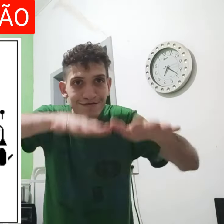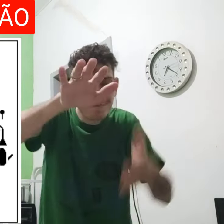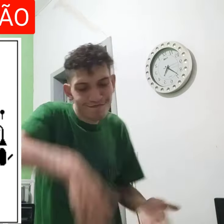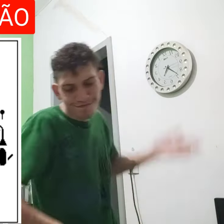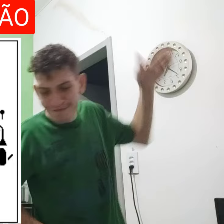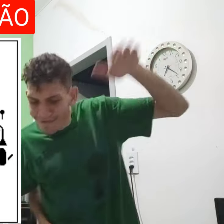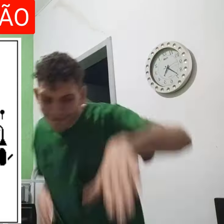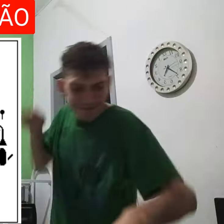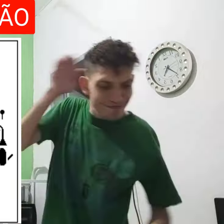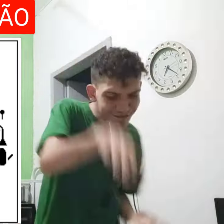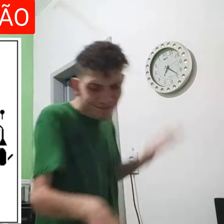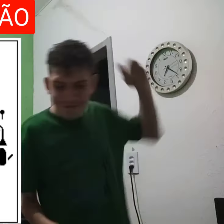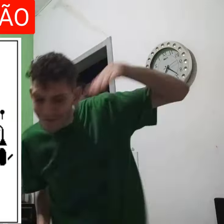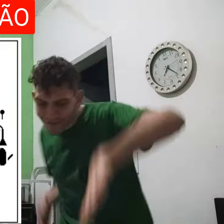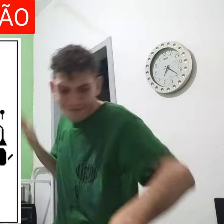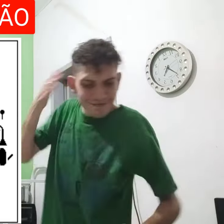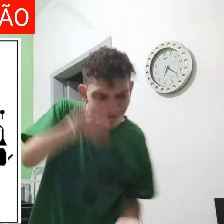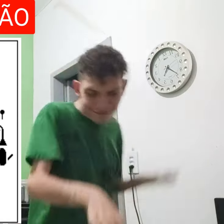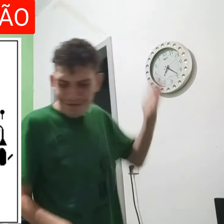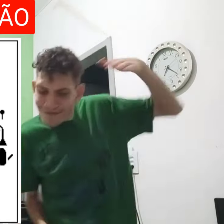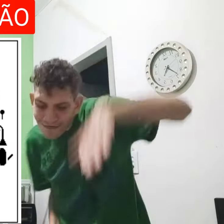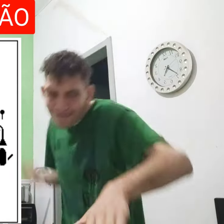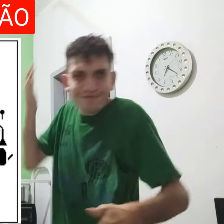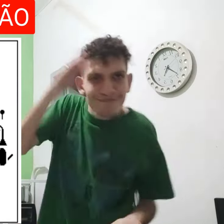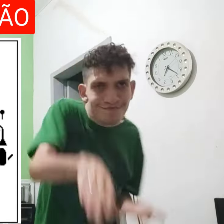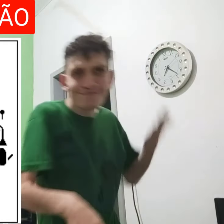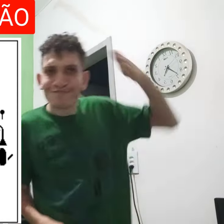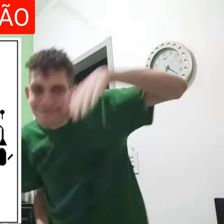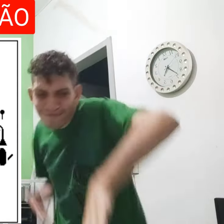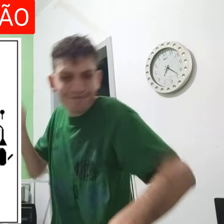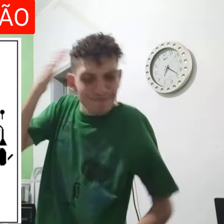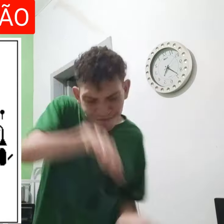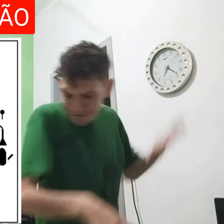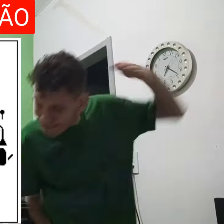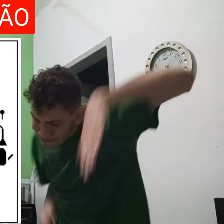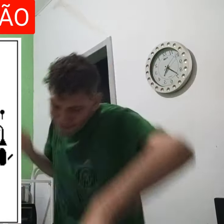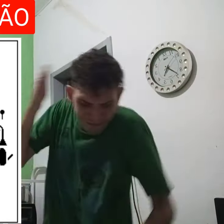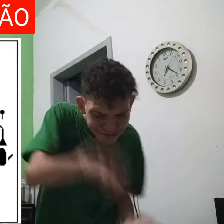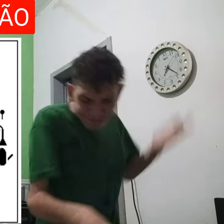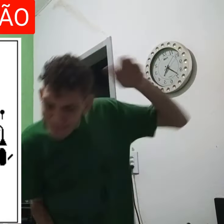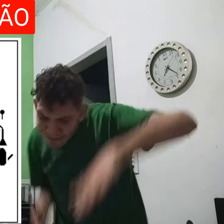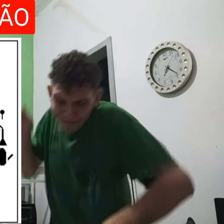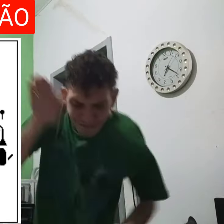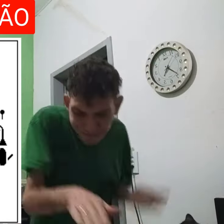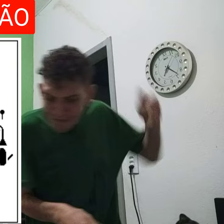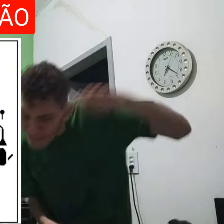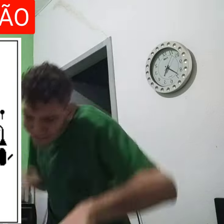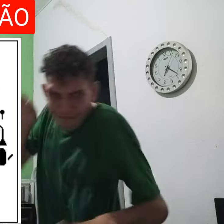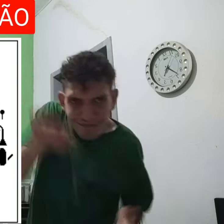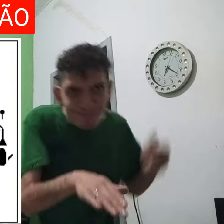três variação mesmo olha, primeiro as mãos estão assim e a movimentação é essa